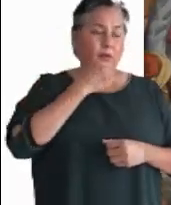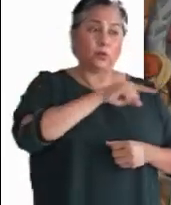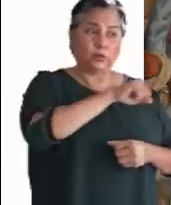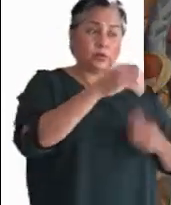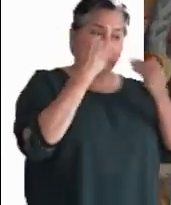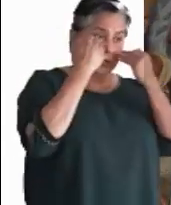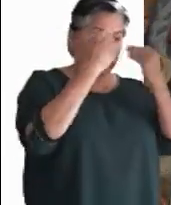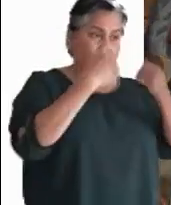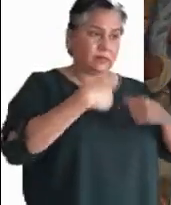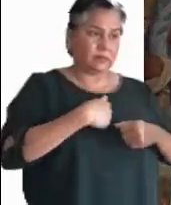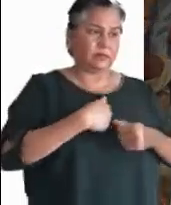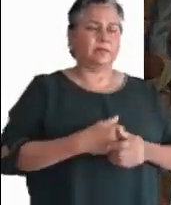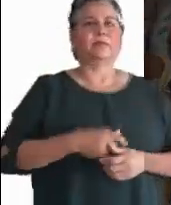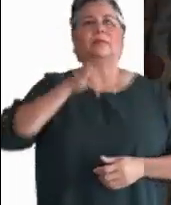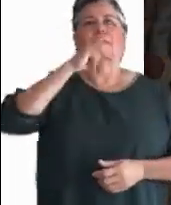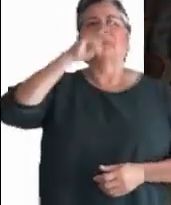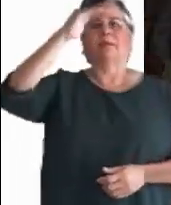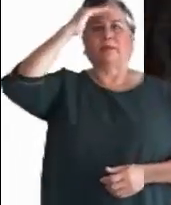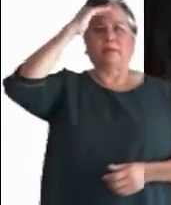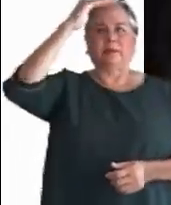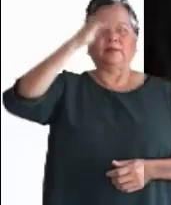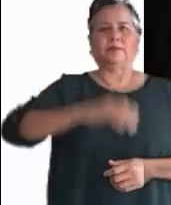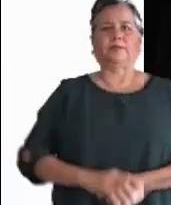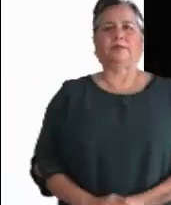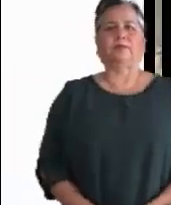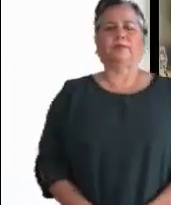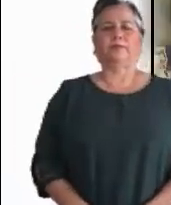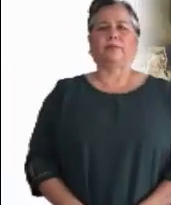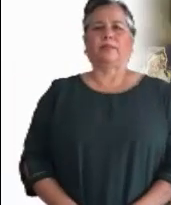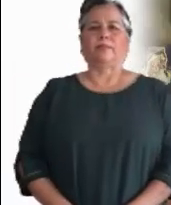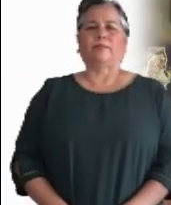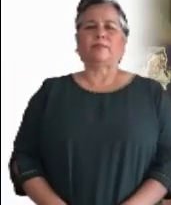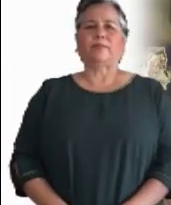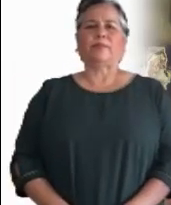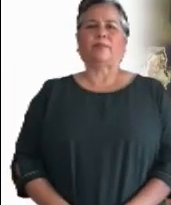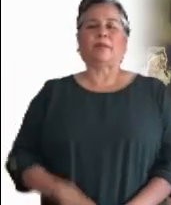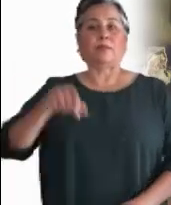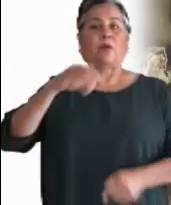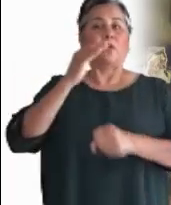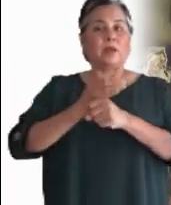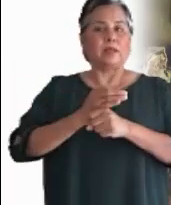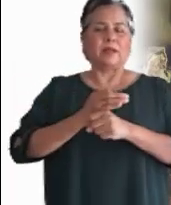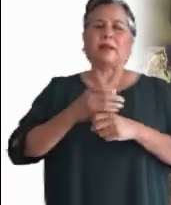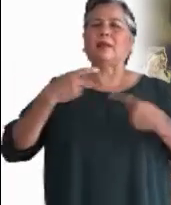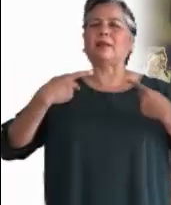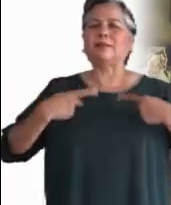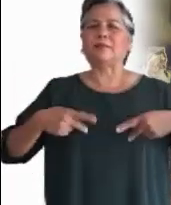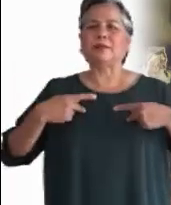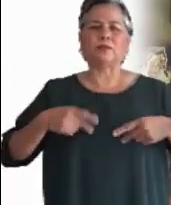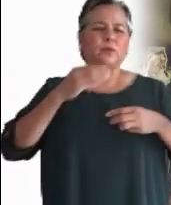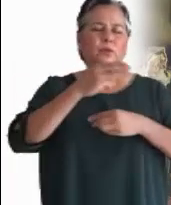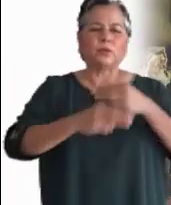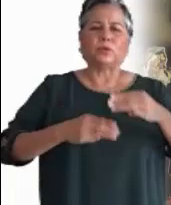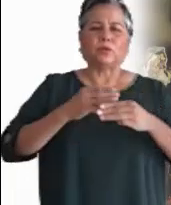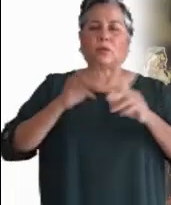son testigos de esto. Palabra del Señor. Si por algo se caracteriza nuestro mundo es por la